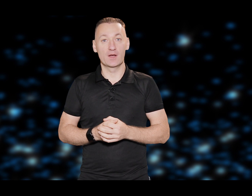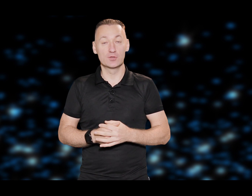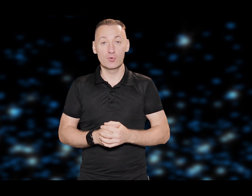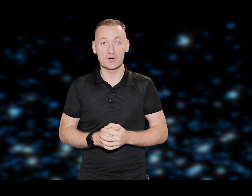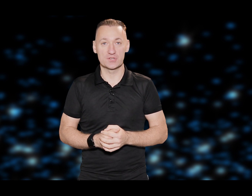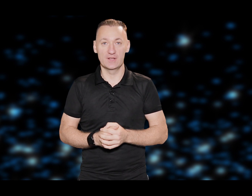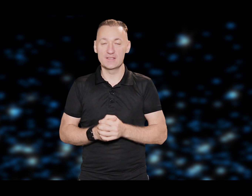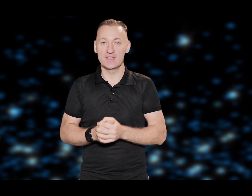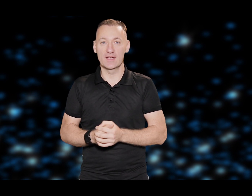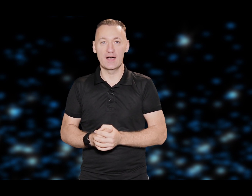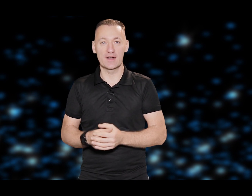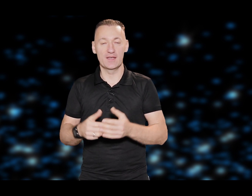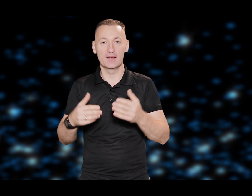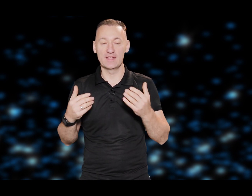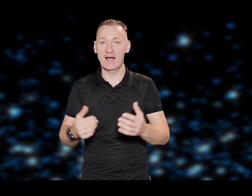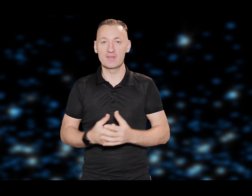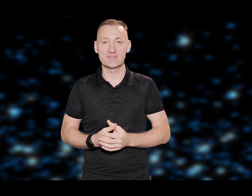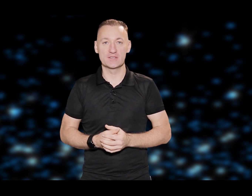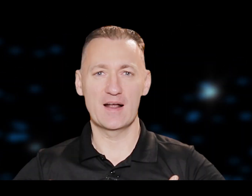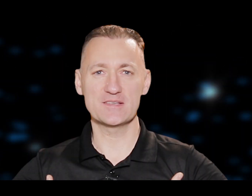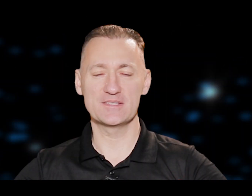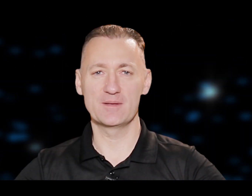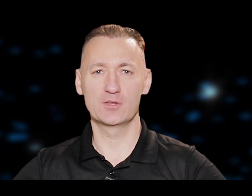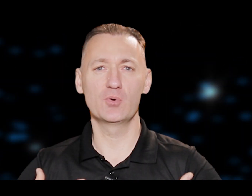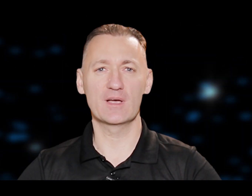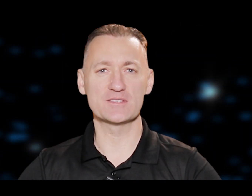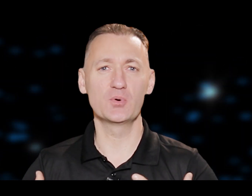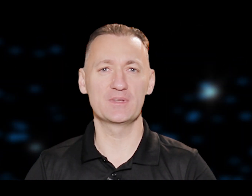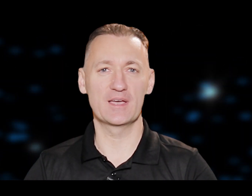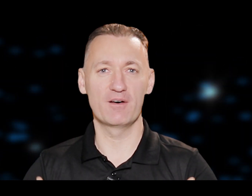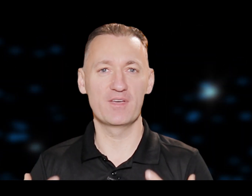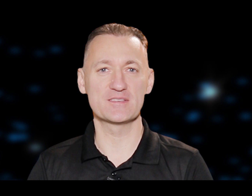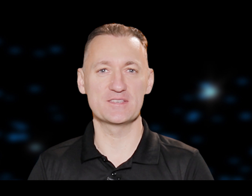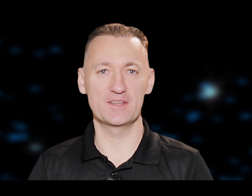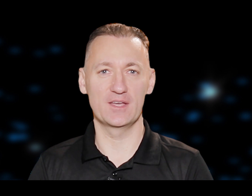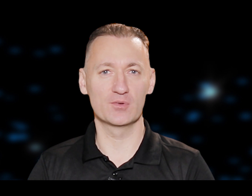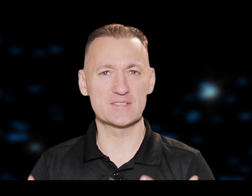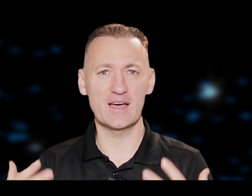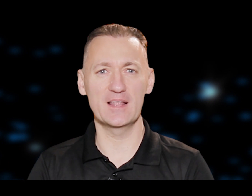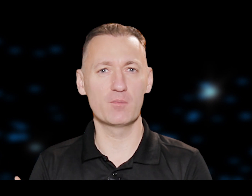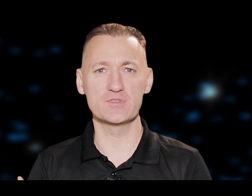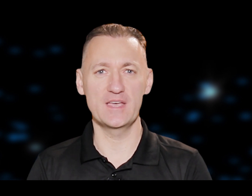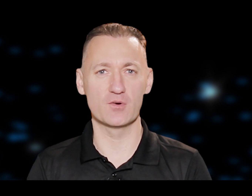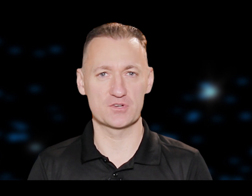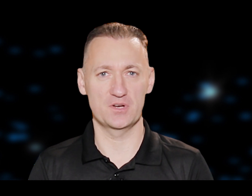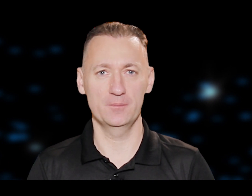droši līdzīgi, kā arī Dāvids raksta to, kas notika viņa sirdī. Un tas arī, lai mūs iedrošina.